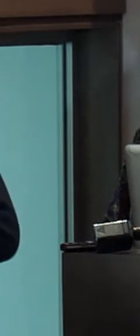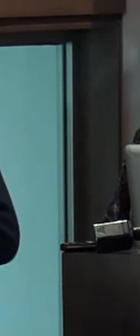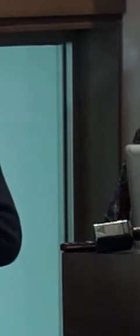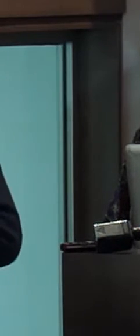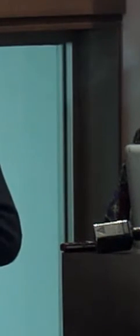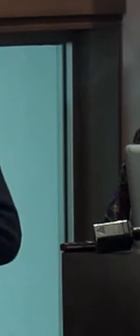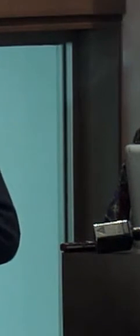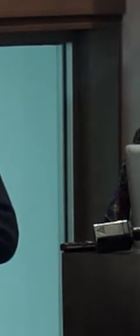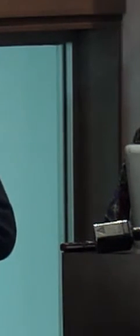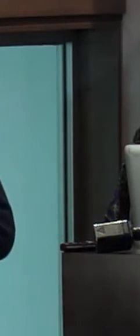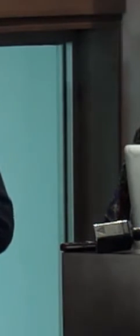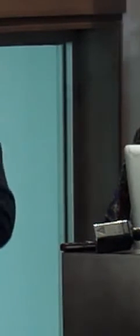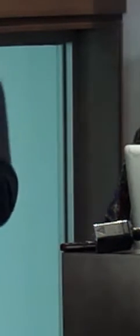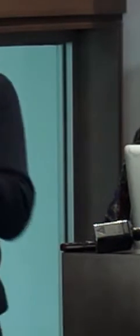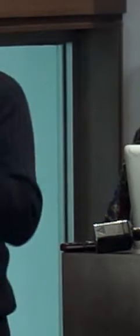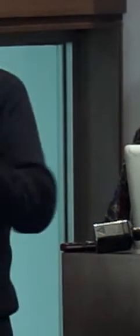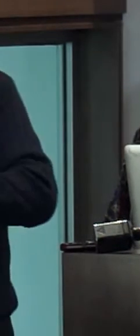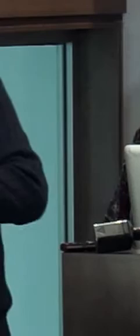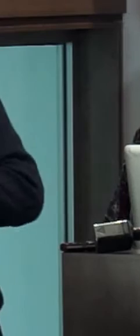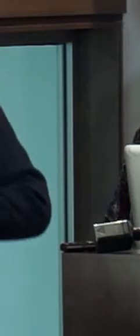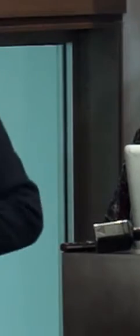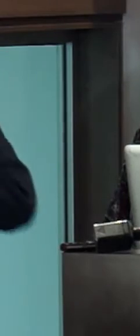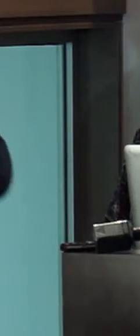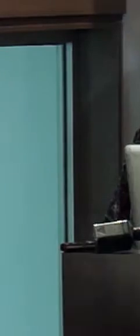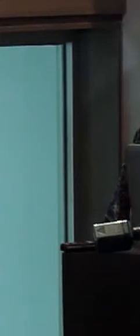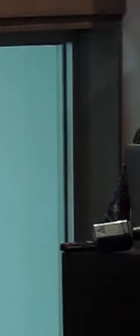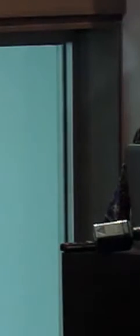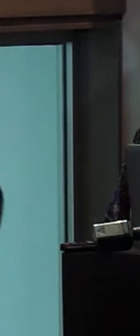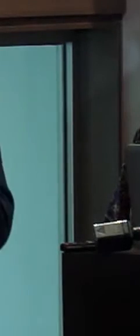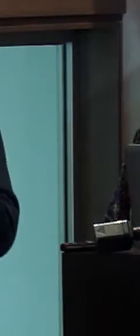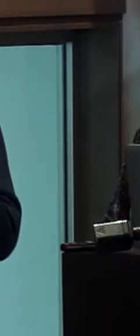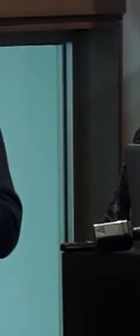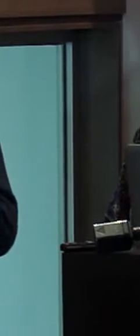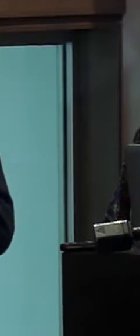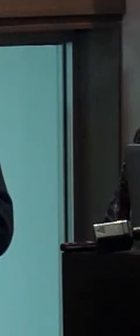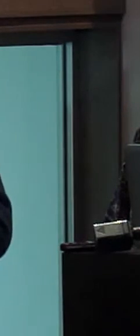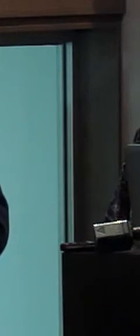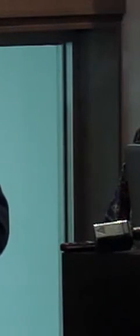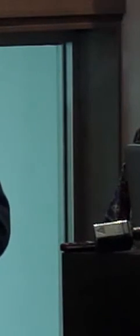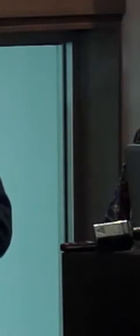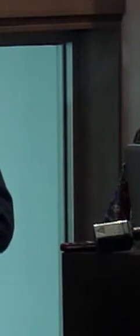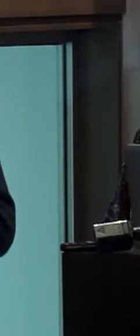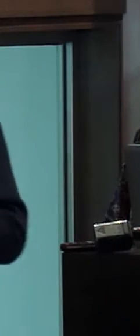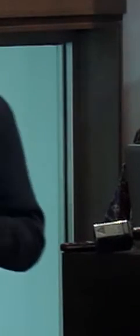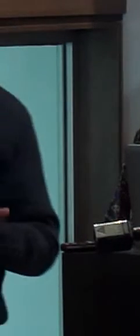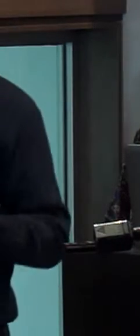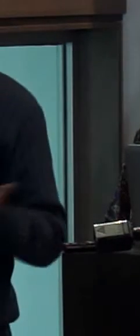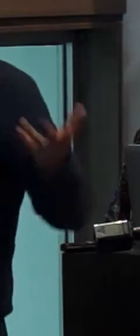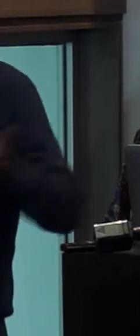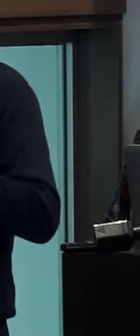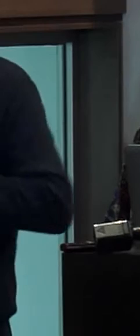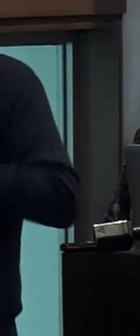contenidos televisivos o de publicidad que resultan atentatorios pero que estarían justificados en un modelo económico